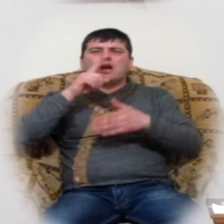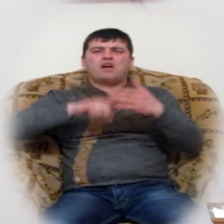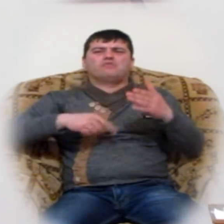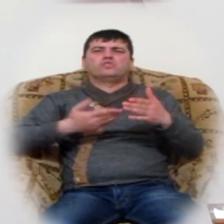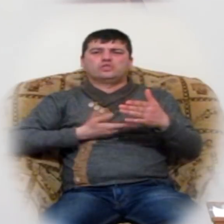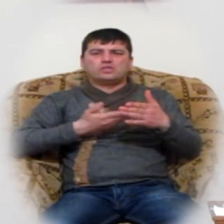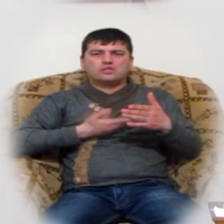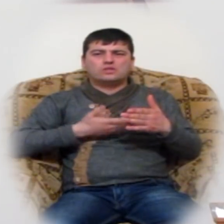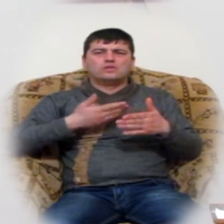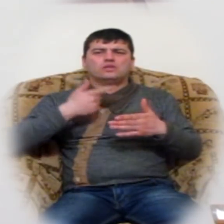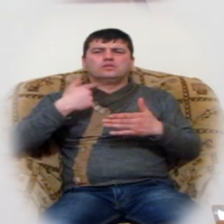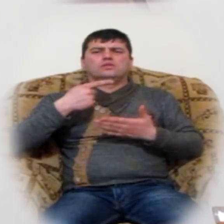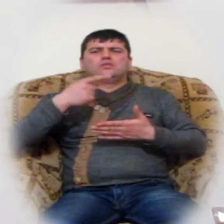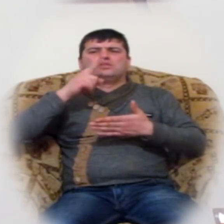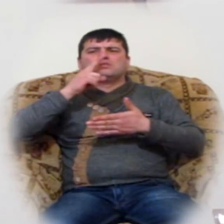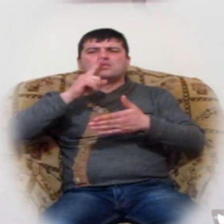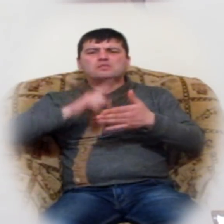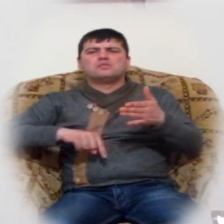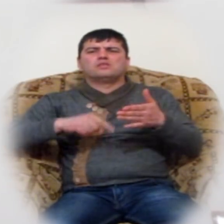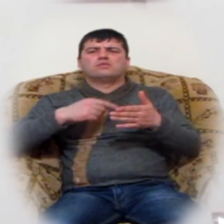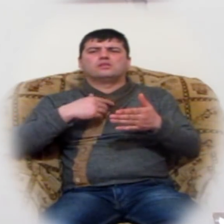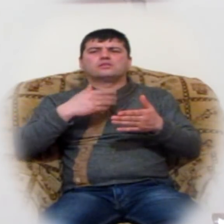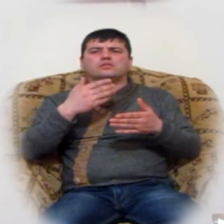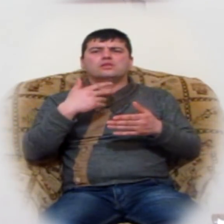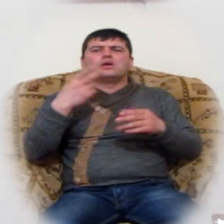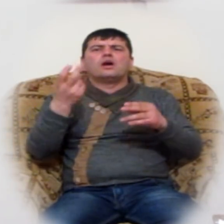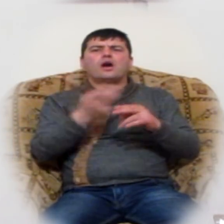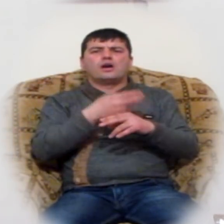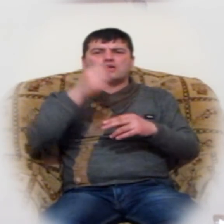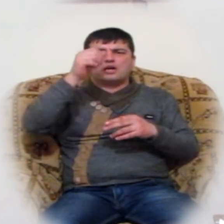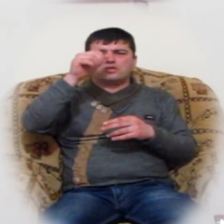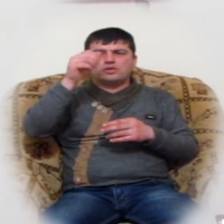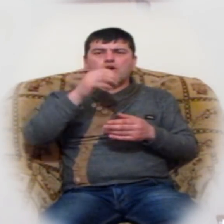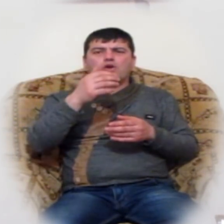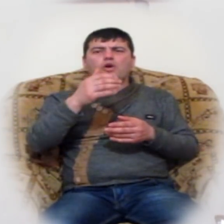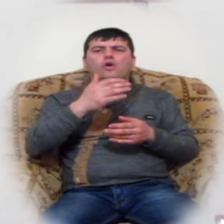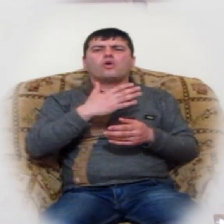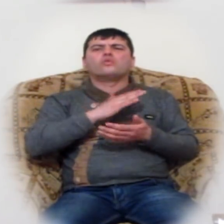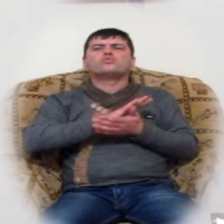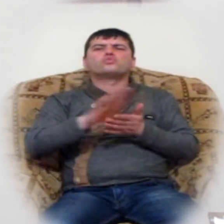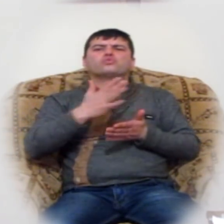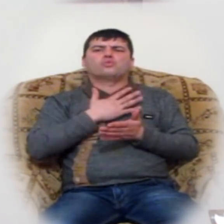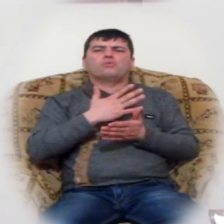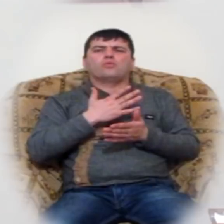հավատքի էդ ներգայացվող, առանց աստո սուրպոքու, խապելություն է,